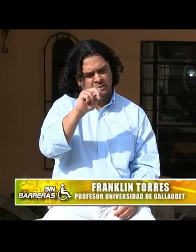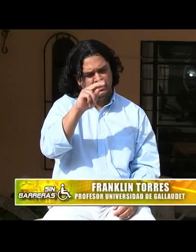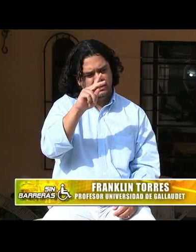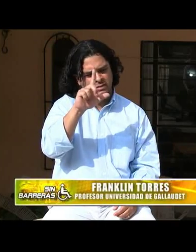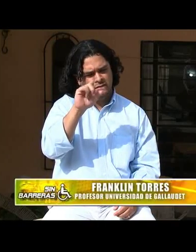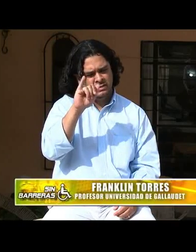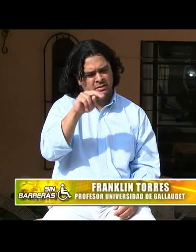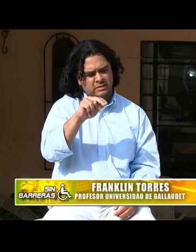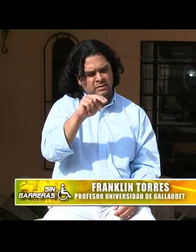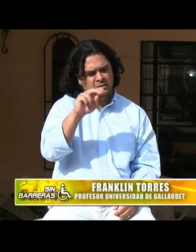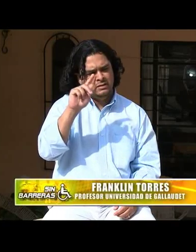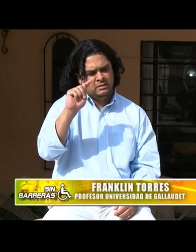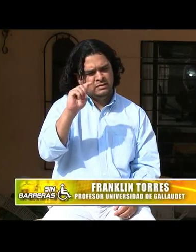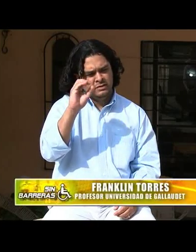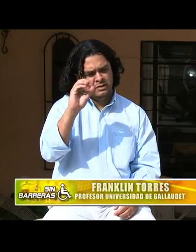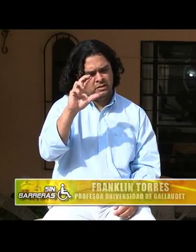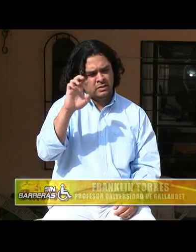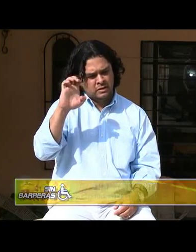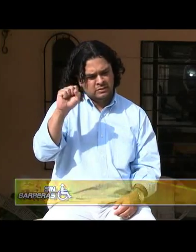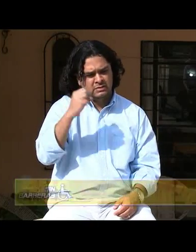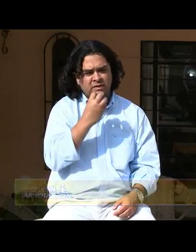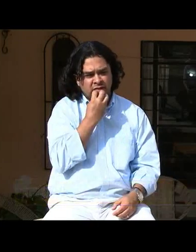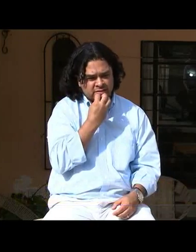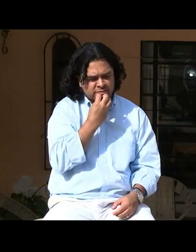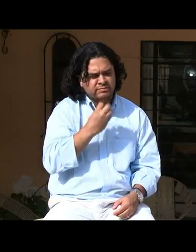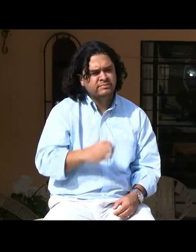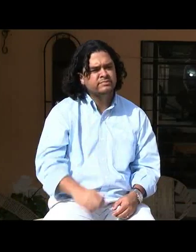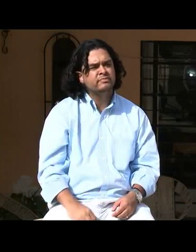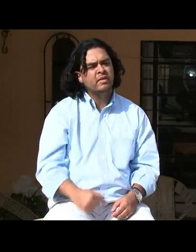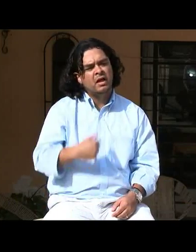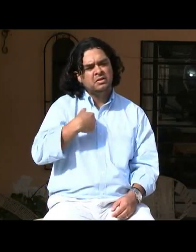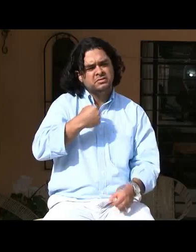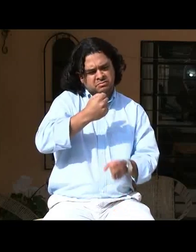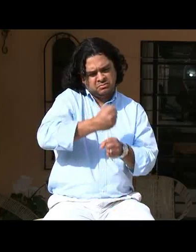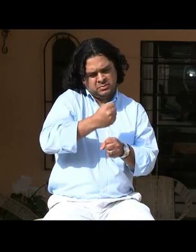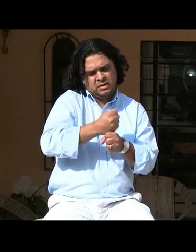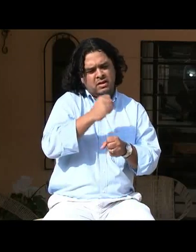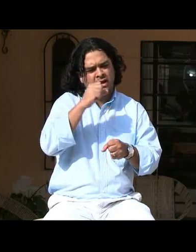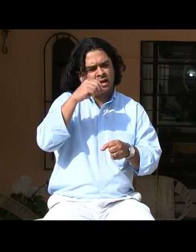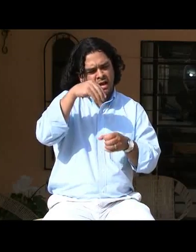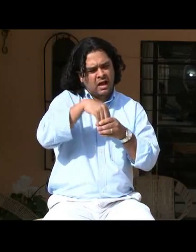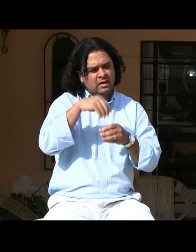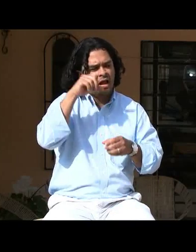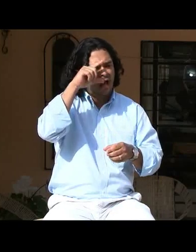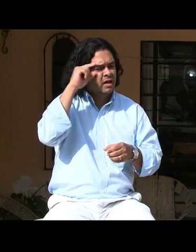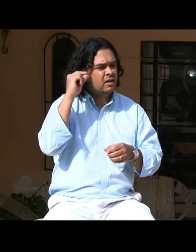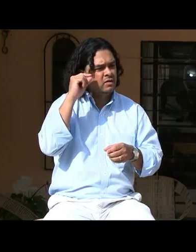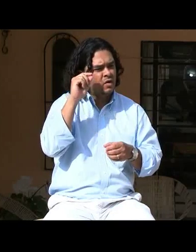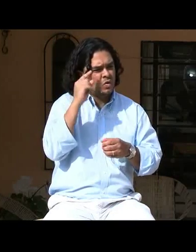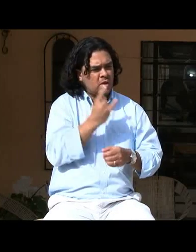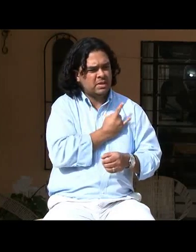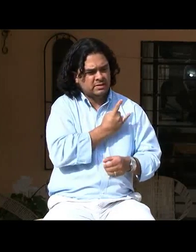Yo soy el Dr. Franklin Torres. Así se dice mi nombre en señas.